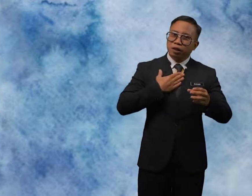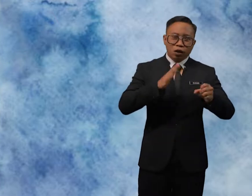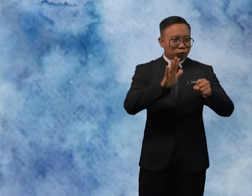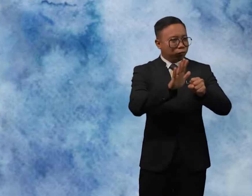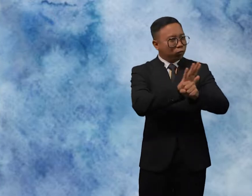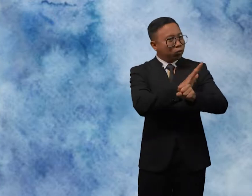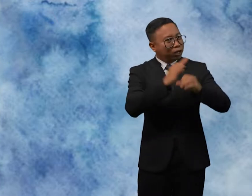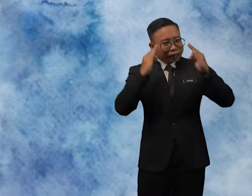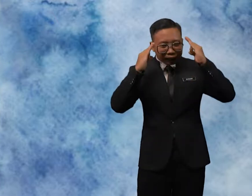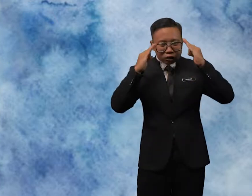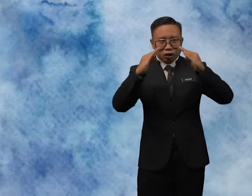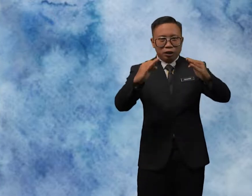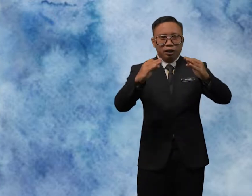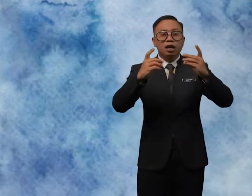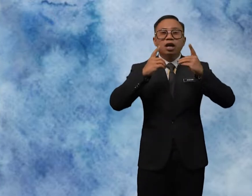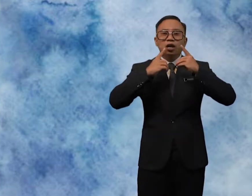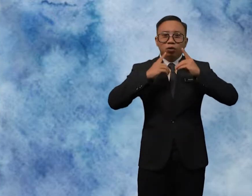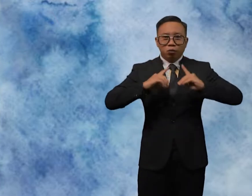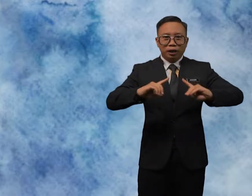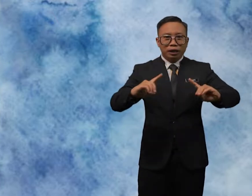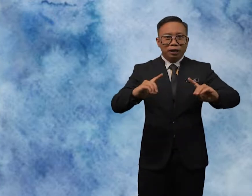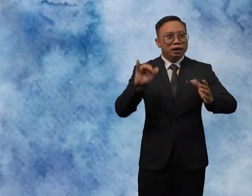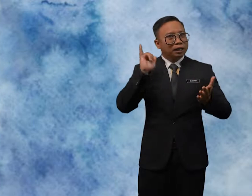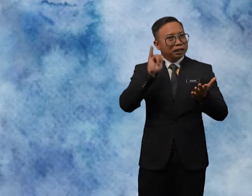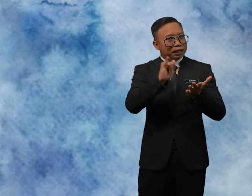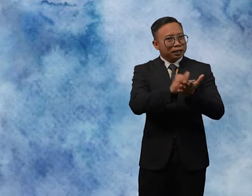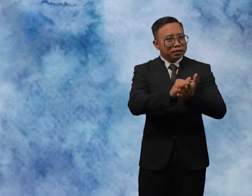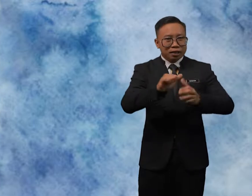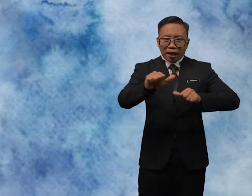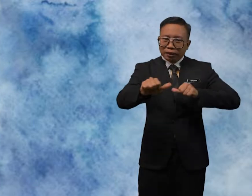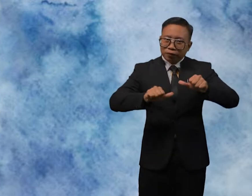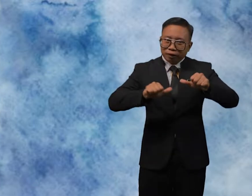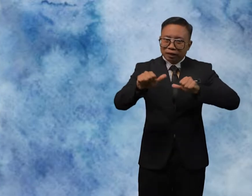full attention during this activity.